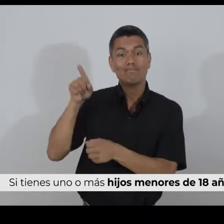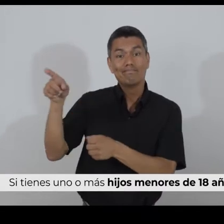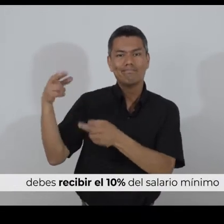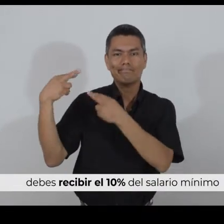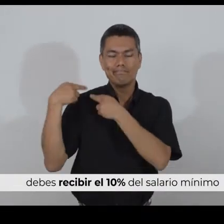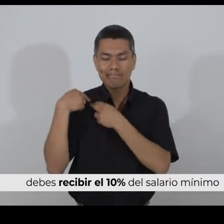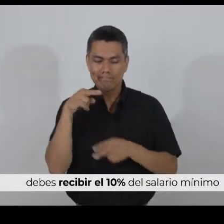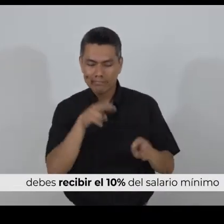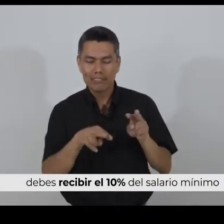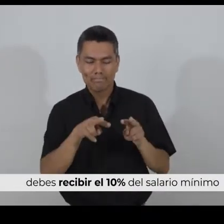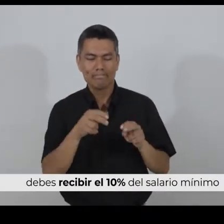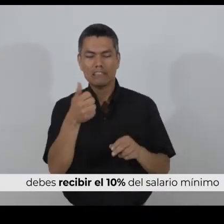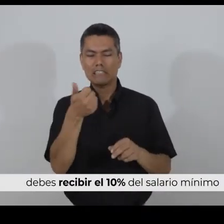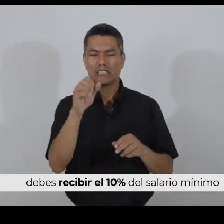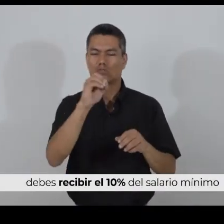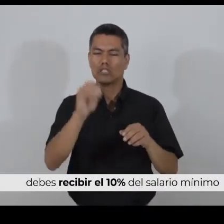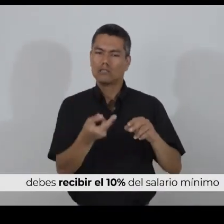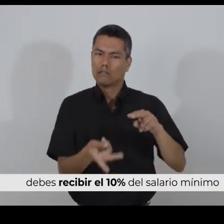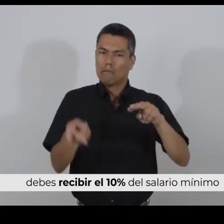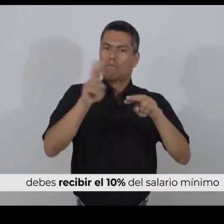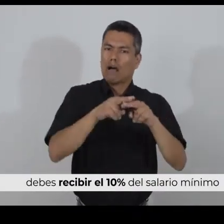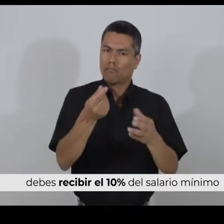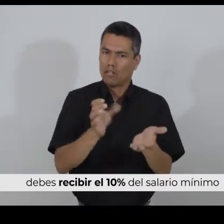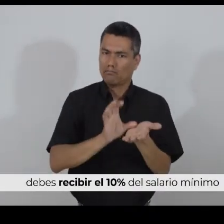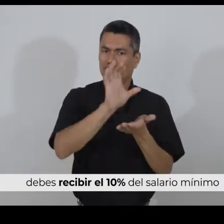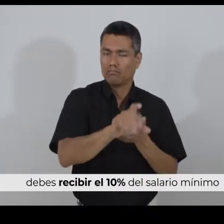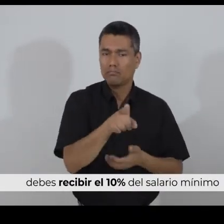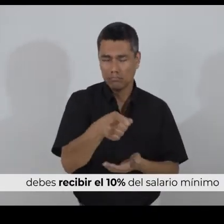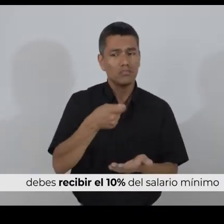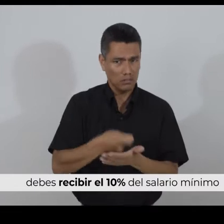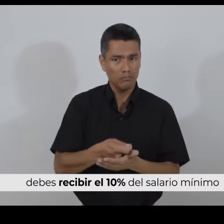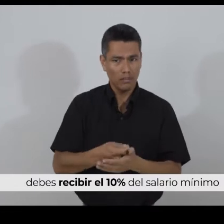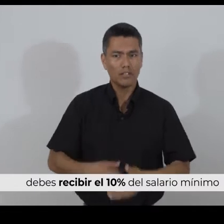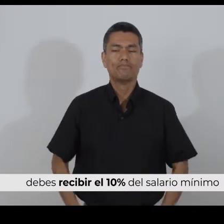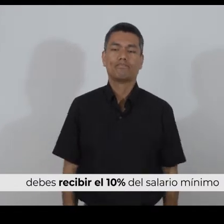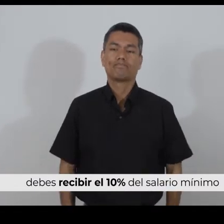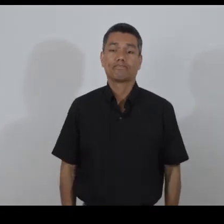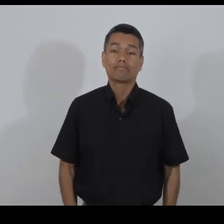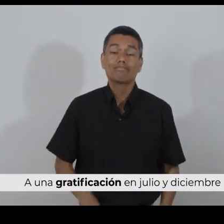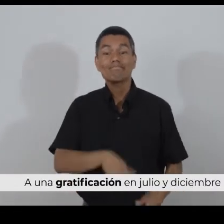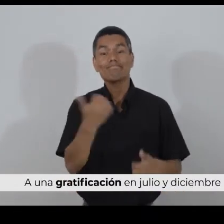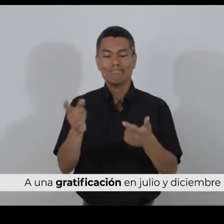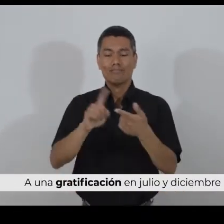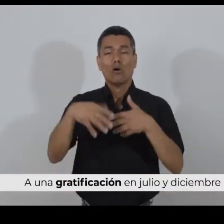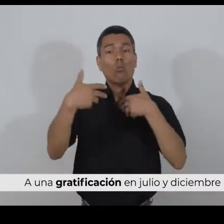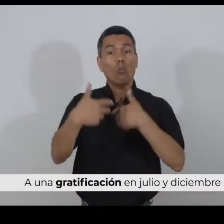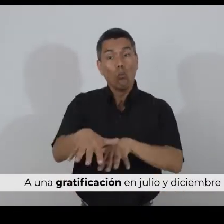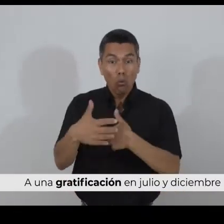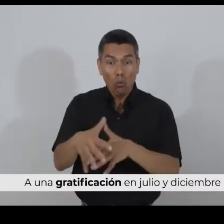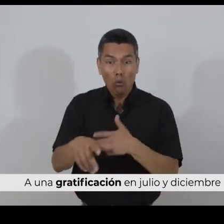debes recibir 10% del salario mínimo. A una gratificación